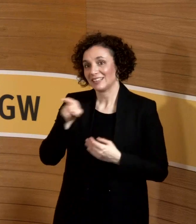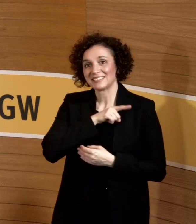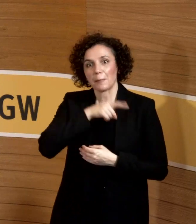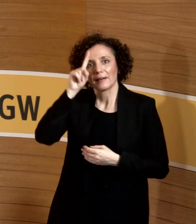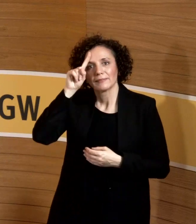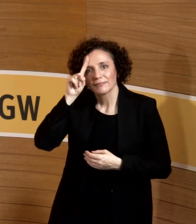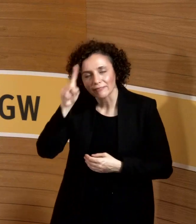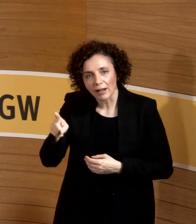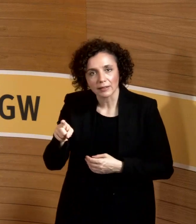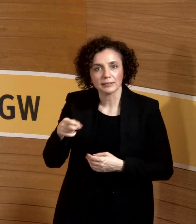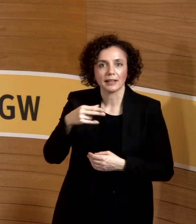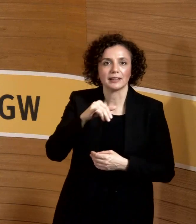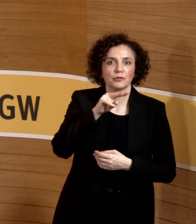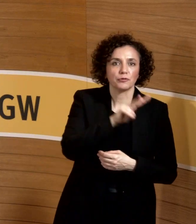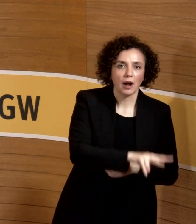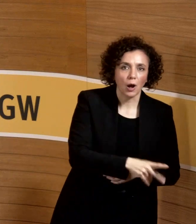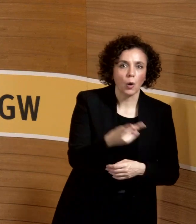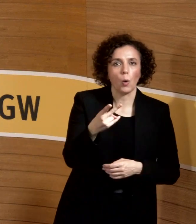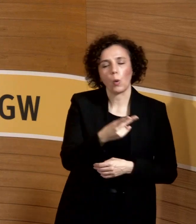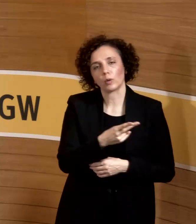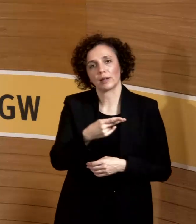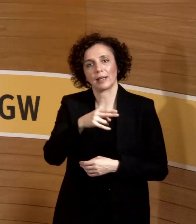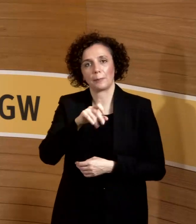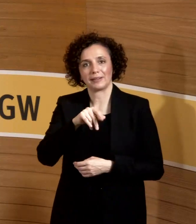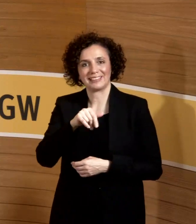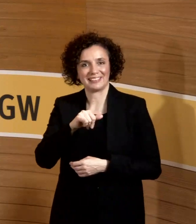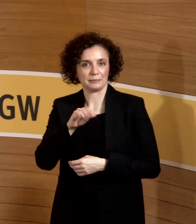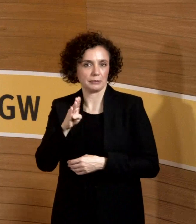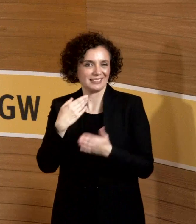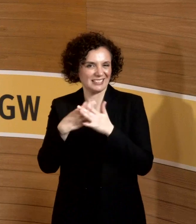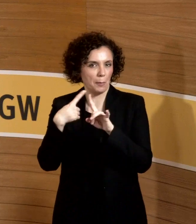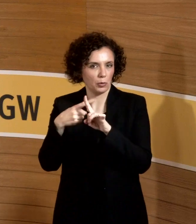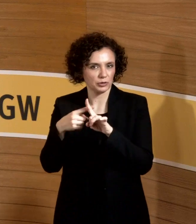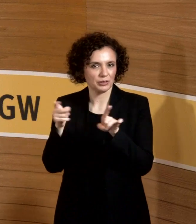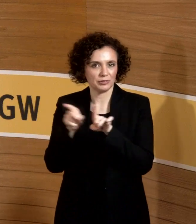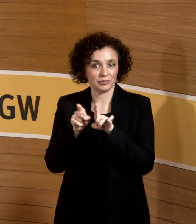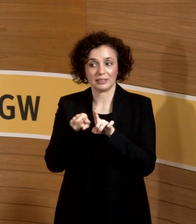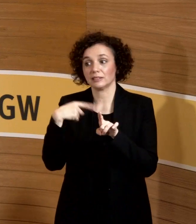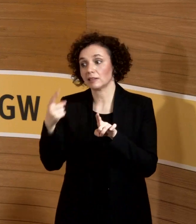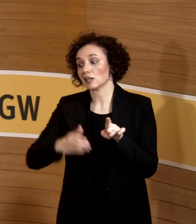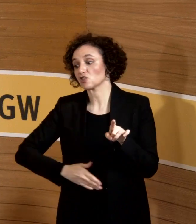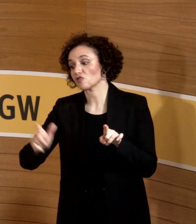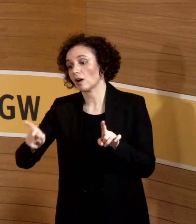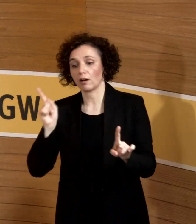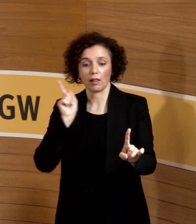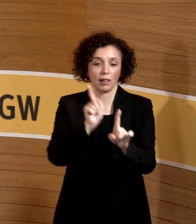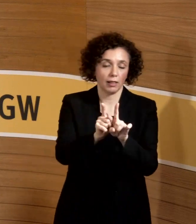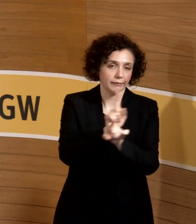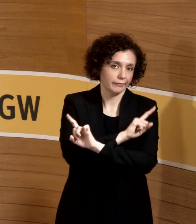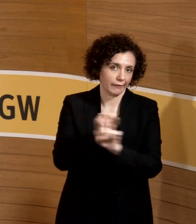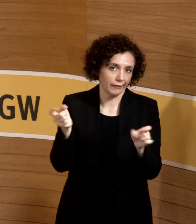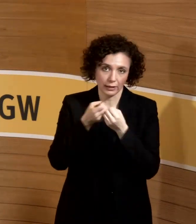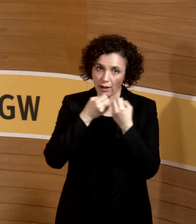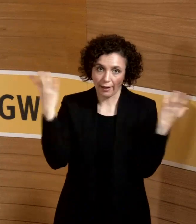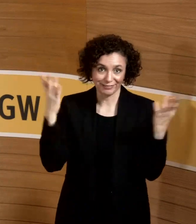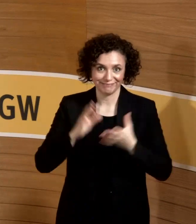- oder Hepatitis B, C-positiven Patienten mit einer relevanten Viruslast, dann geht die Schwangere da halt nicht hin. Ganz klar.